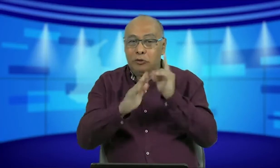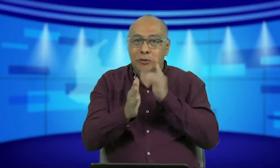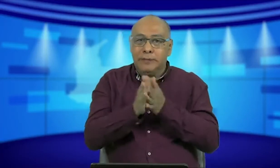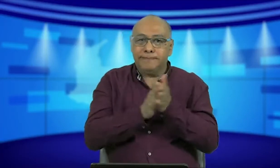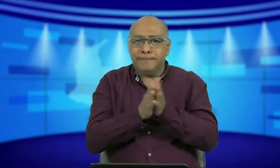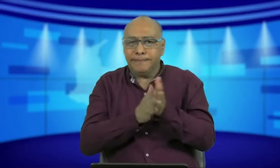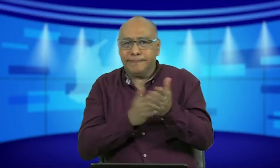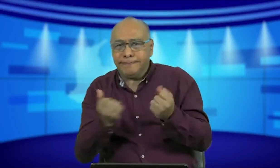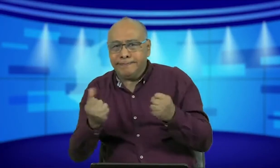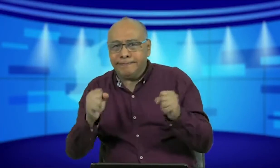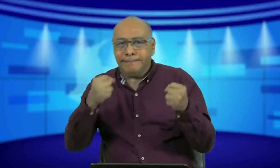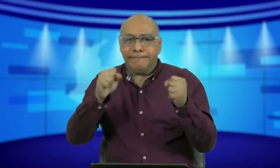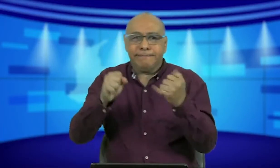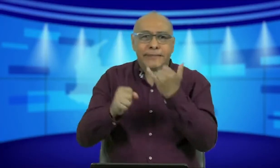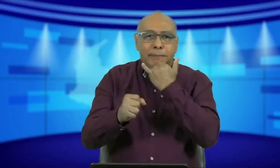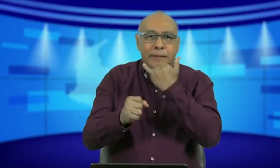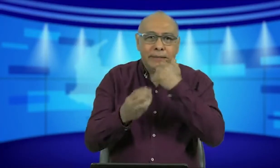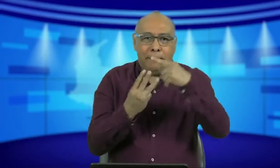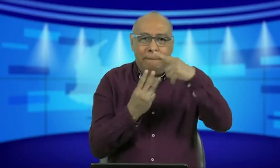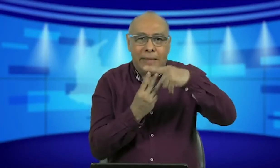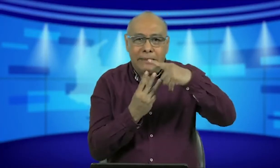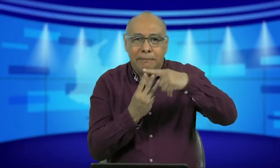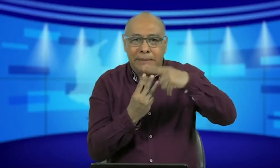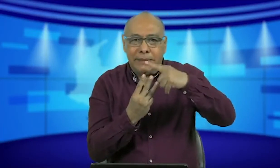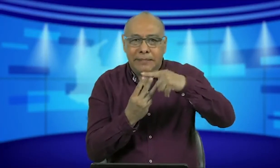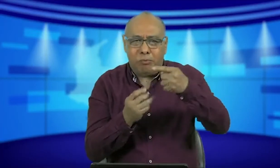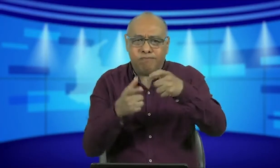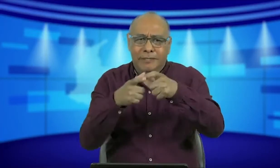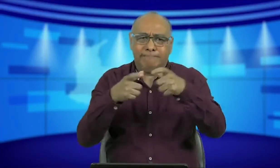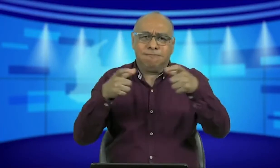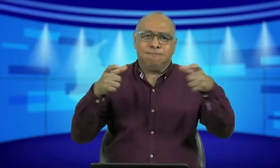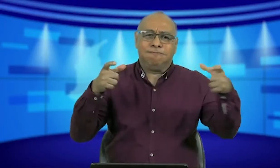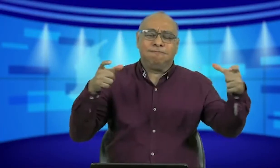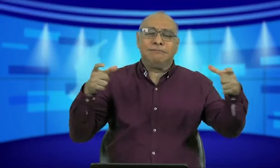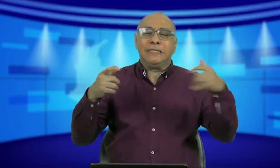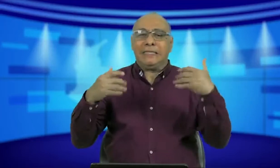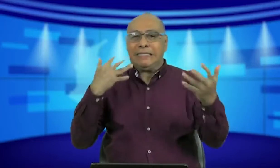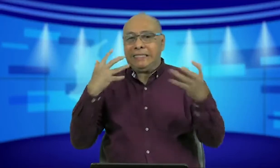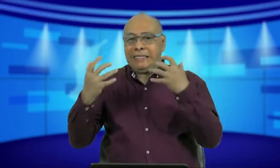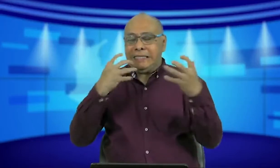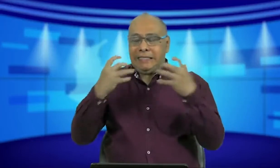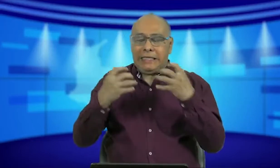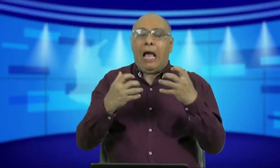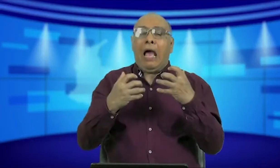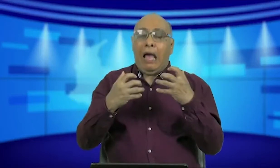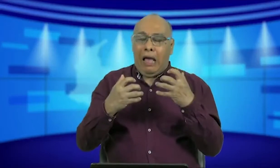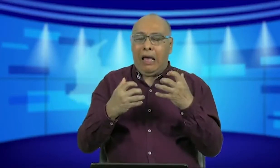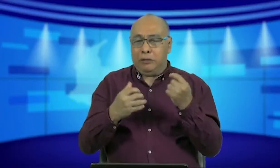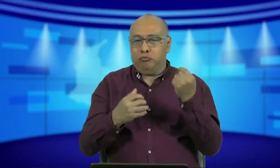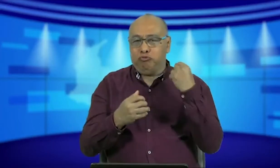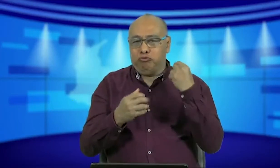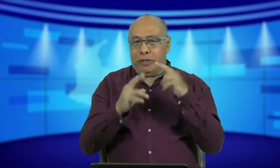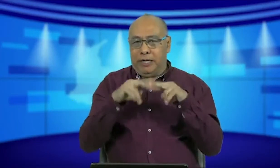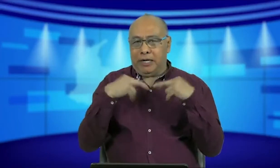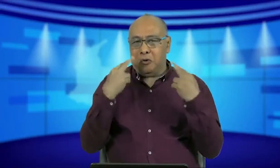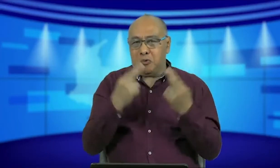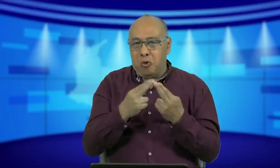y es que tenemos una noticia muy importante que la comunidad ha estado esperando y es acerca de la licencia de conducción